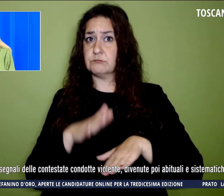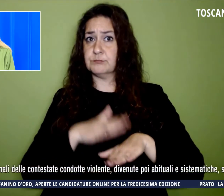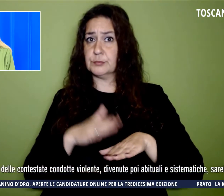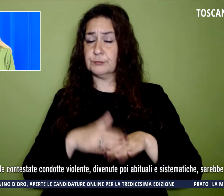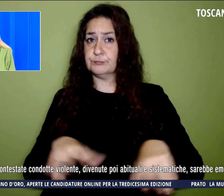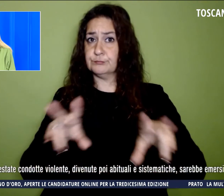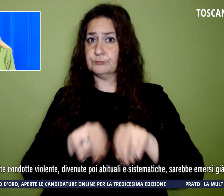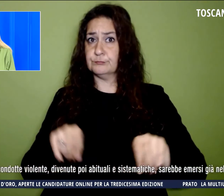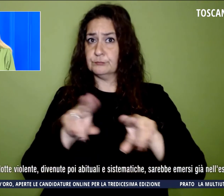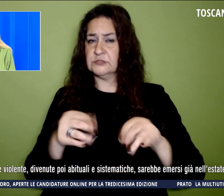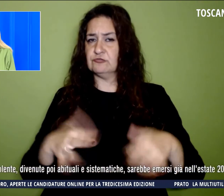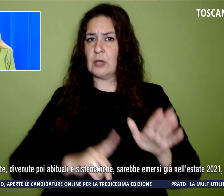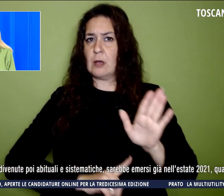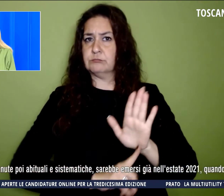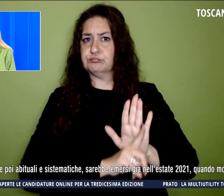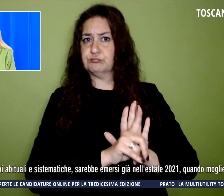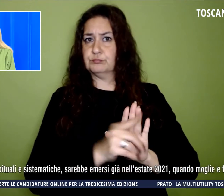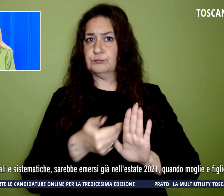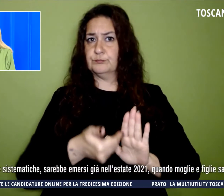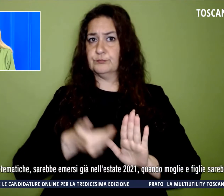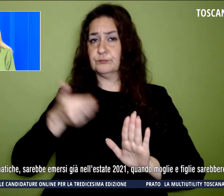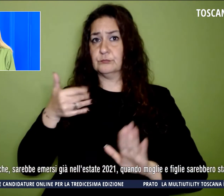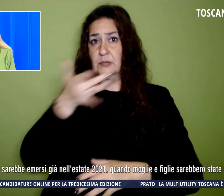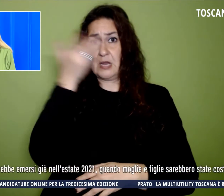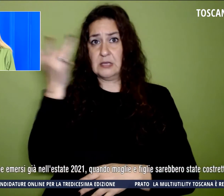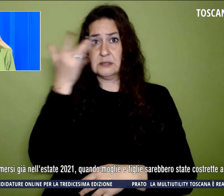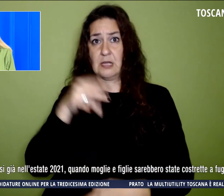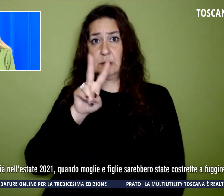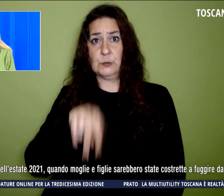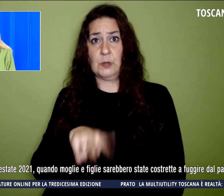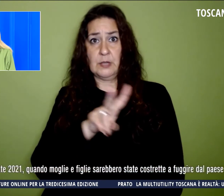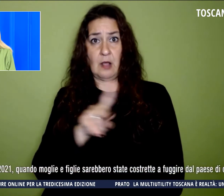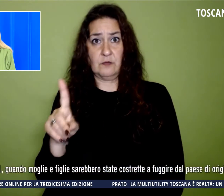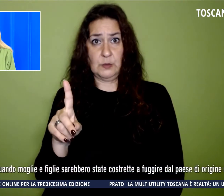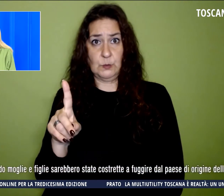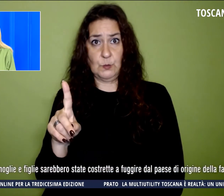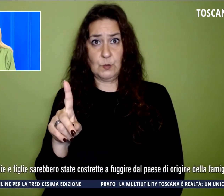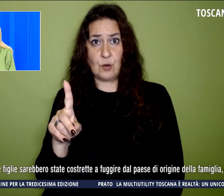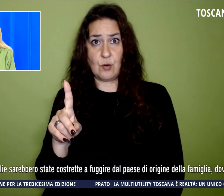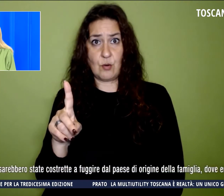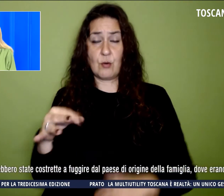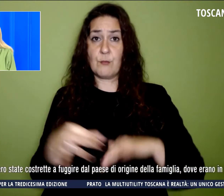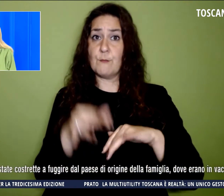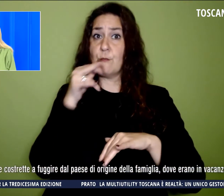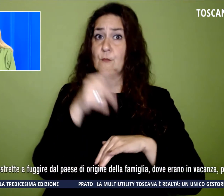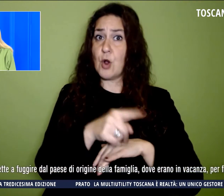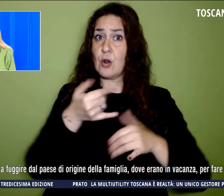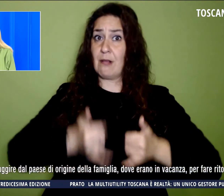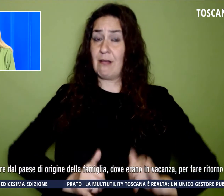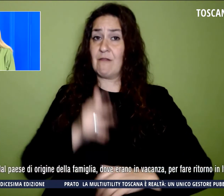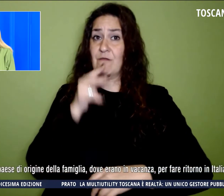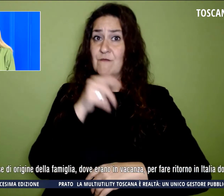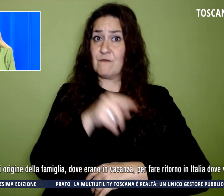emerse nell'estate 2021, quando moglie e figlie sarebbero state costrette a